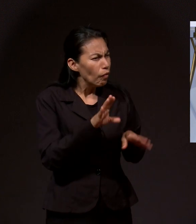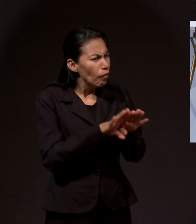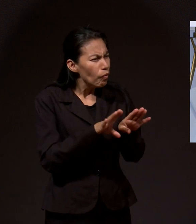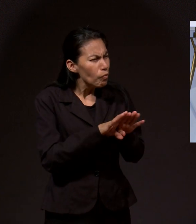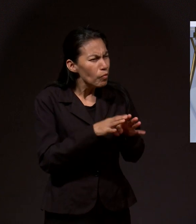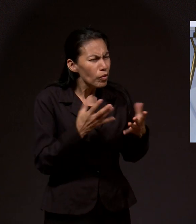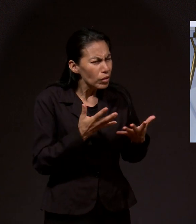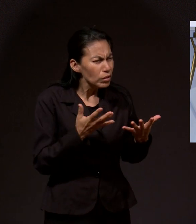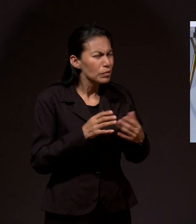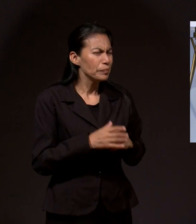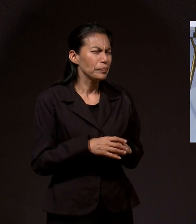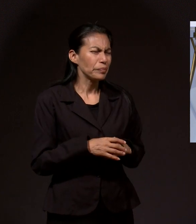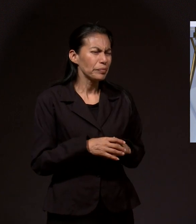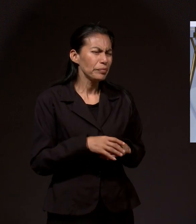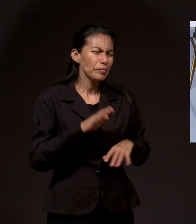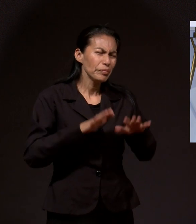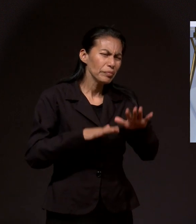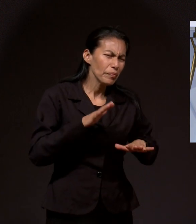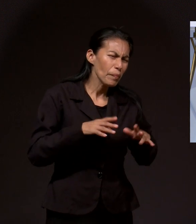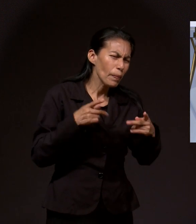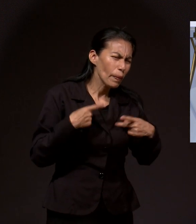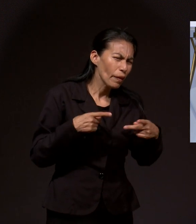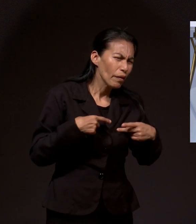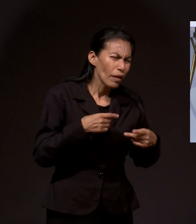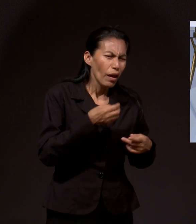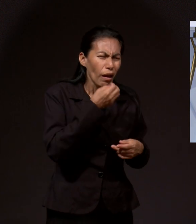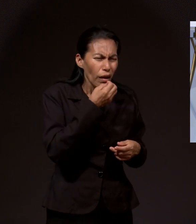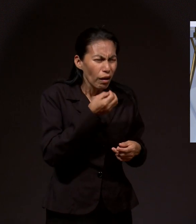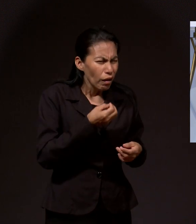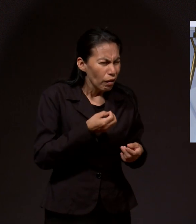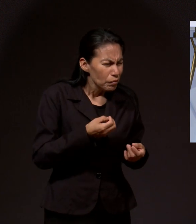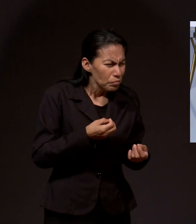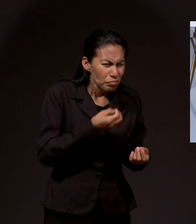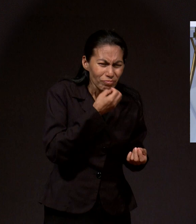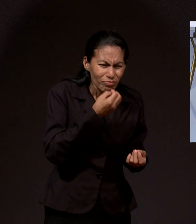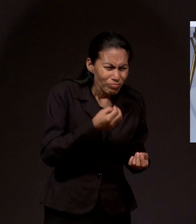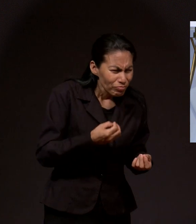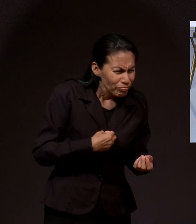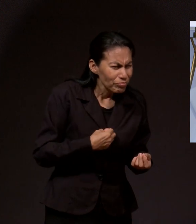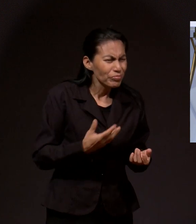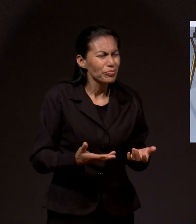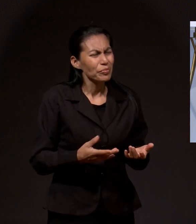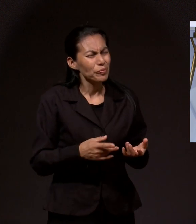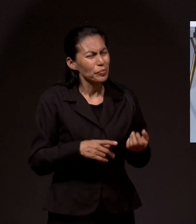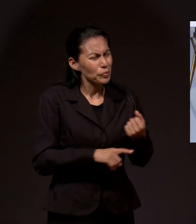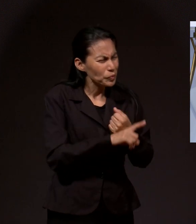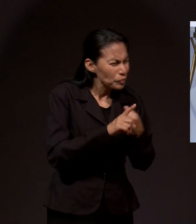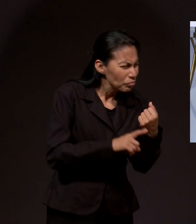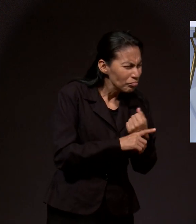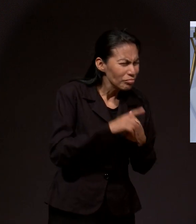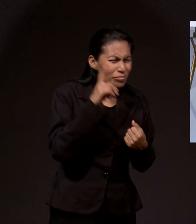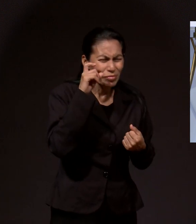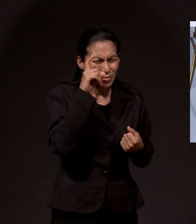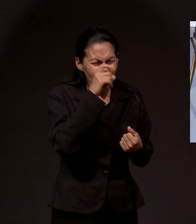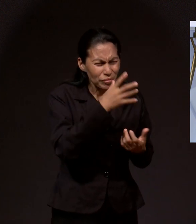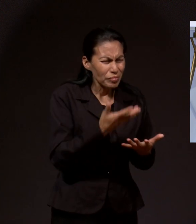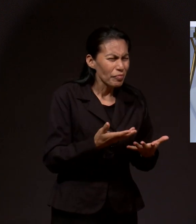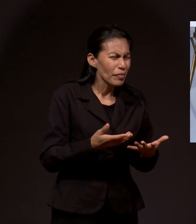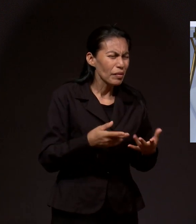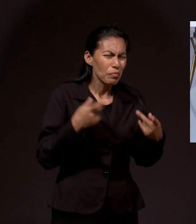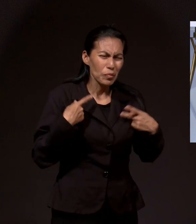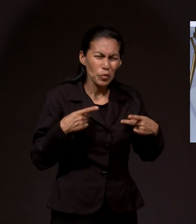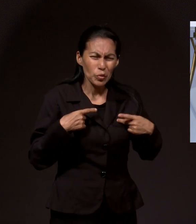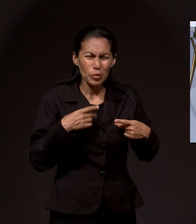que hay personas que pueden, en medio del bullicio, invocar a Dios y escuchar su voz. Pero hay veces que